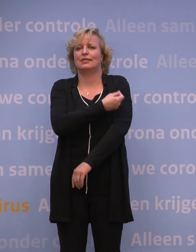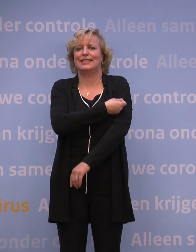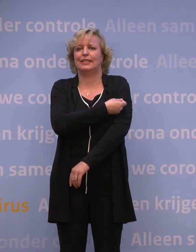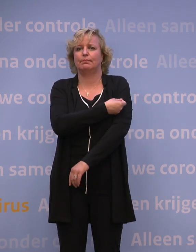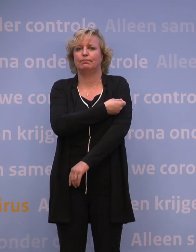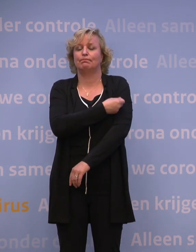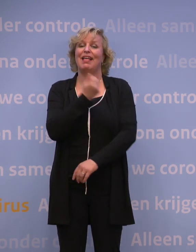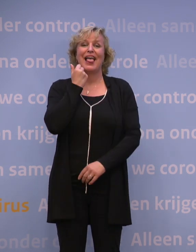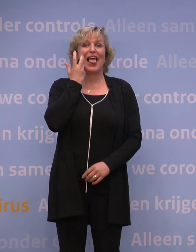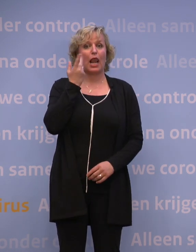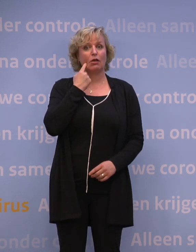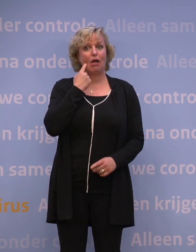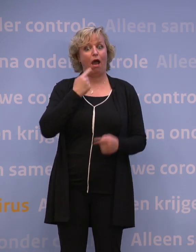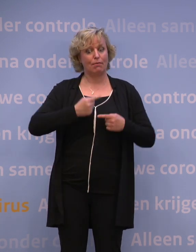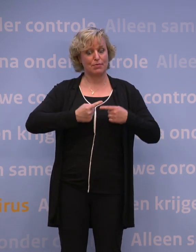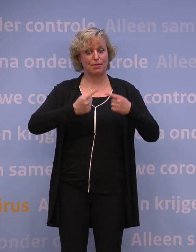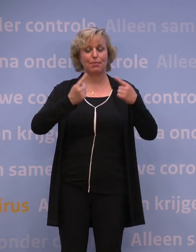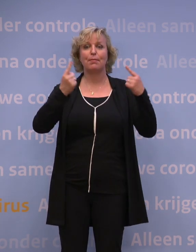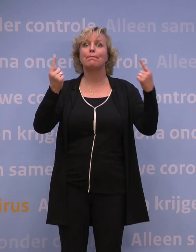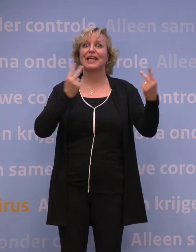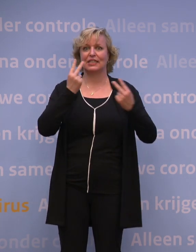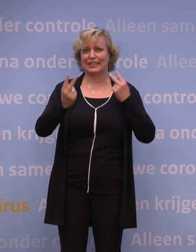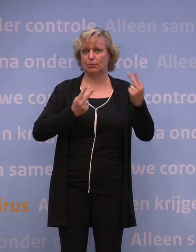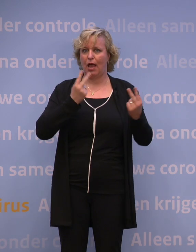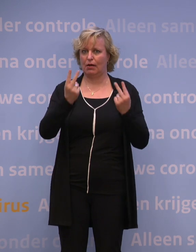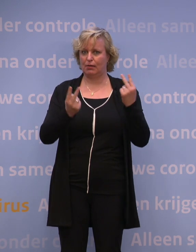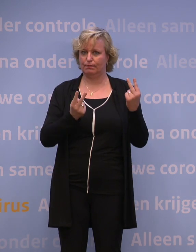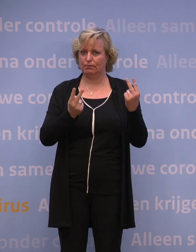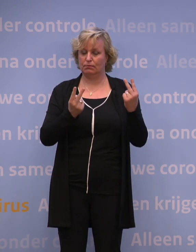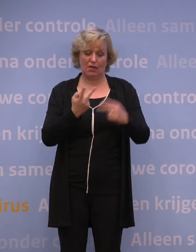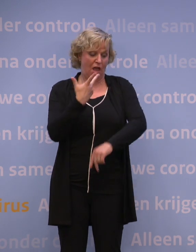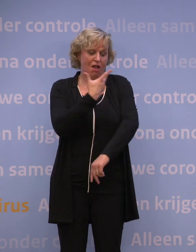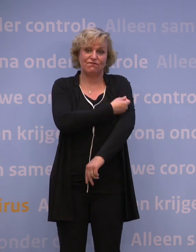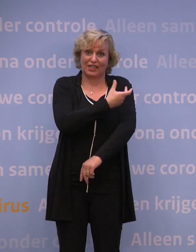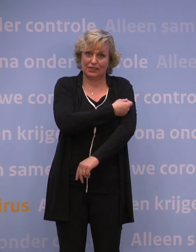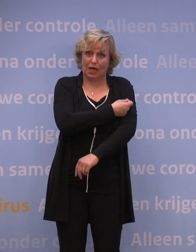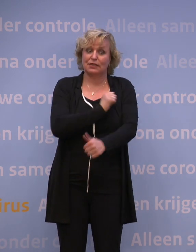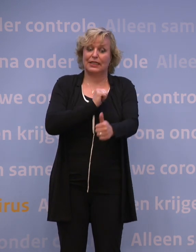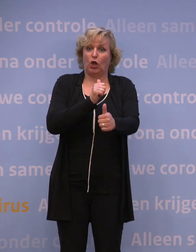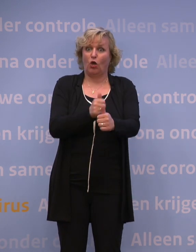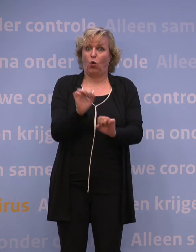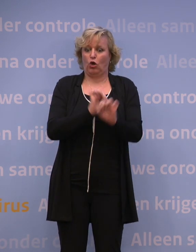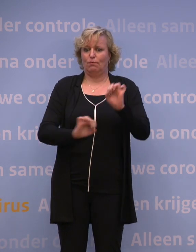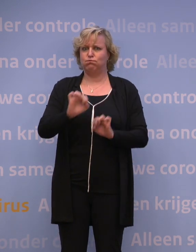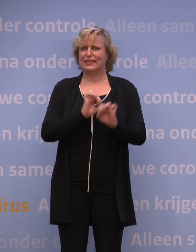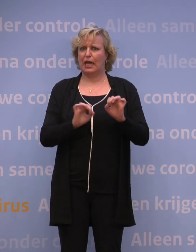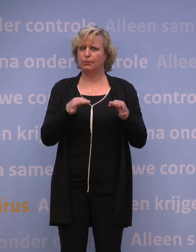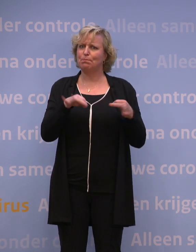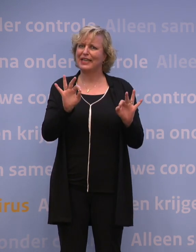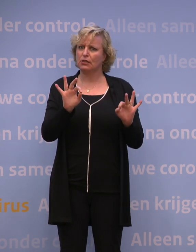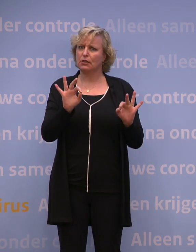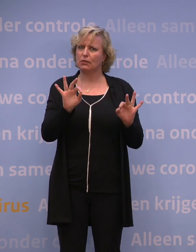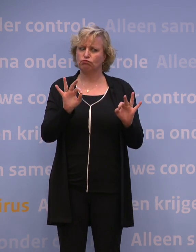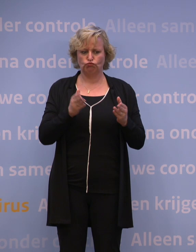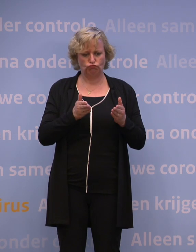wordt dat meer zichtbaar. Door vaccinatie zijn we steeds beter beschermd en zien we hoe we steeds meer ruimte